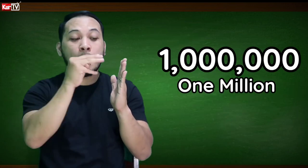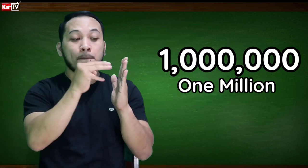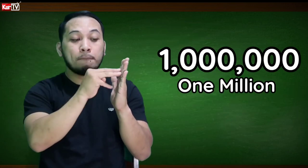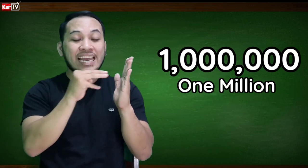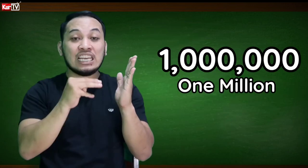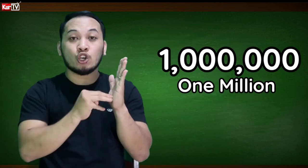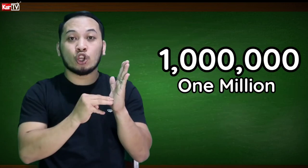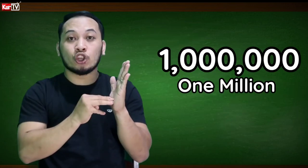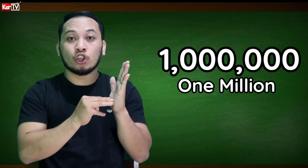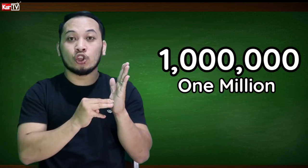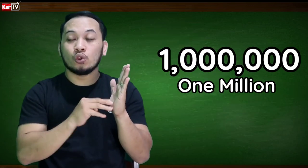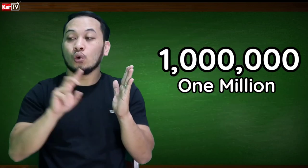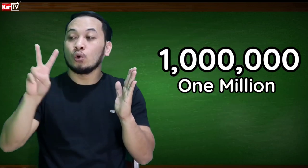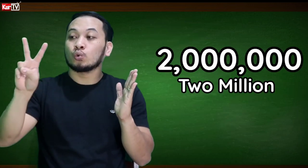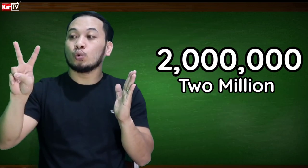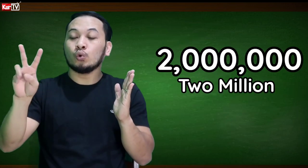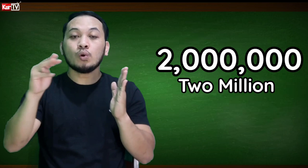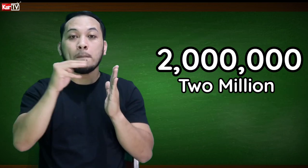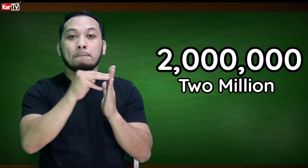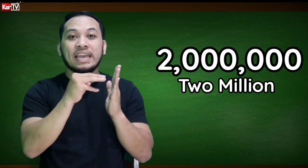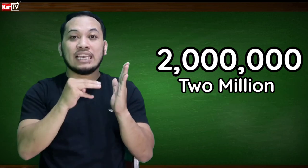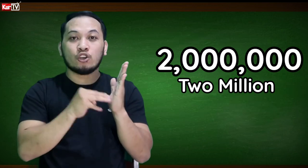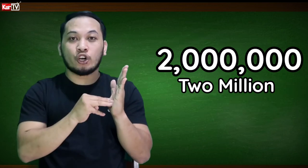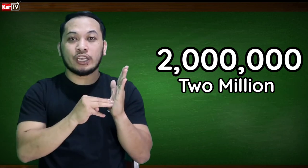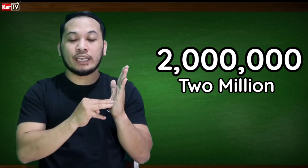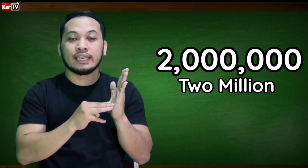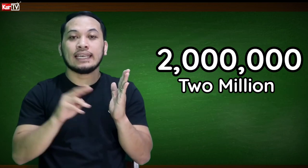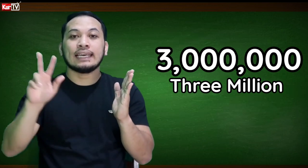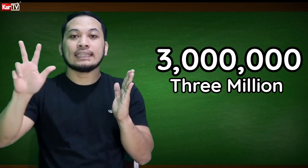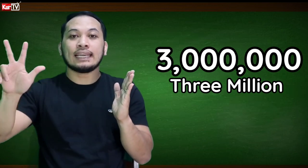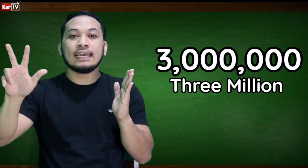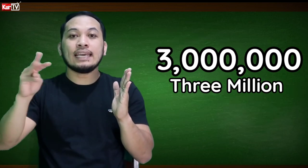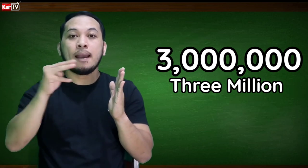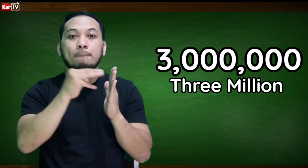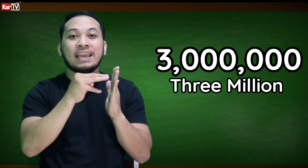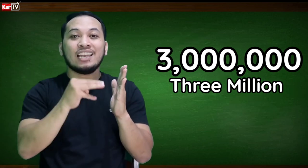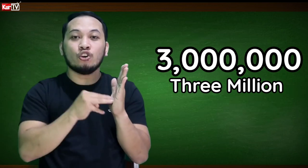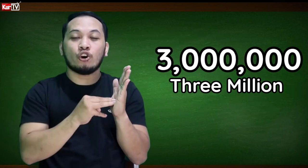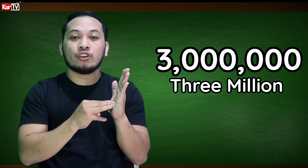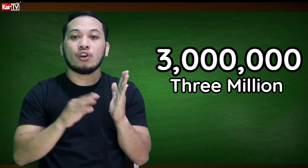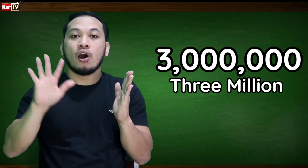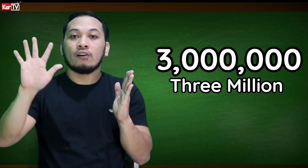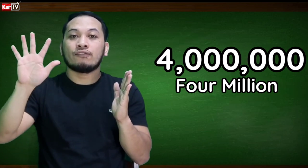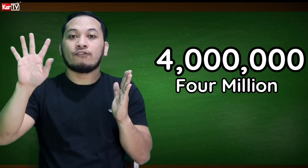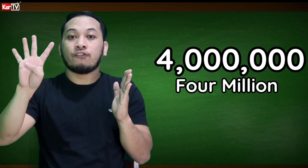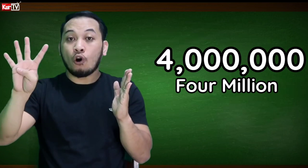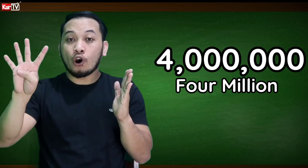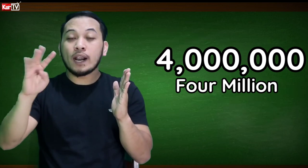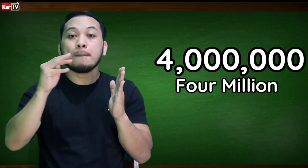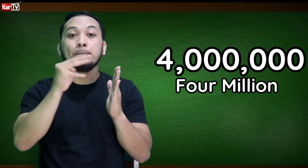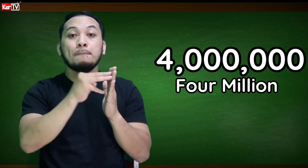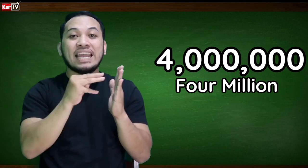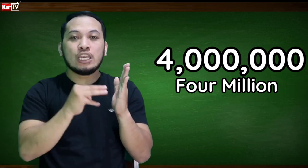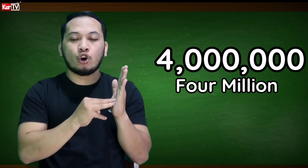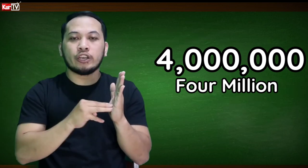,000,000, 2,000,000, 3,000,000, 4,000,000,